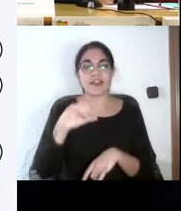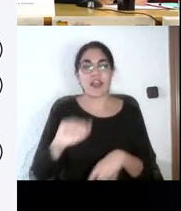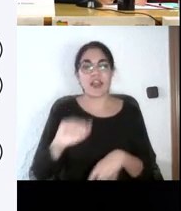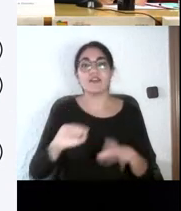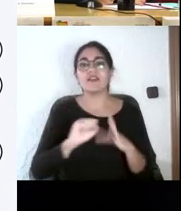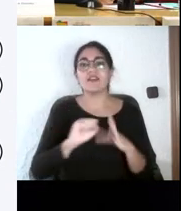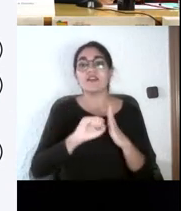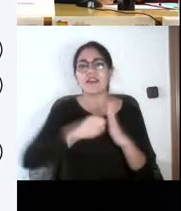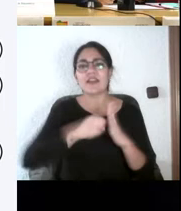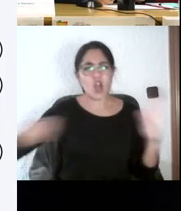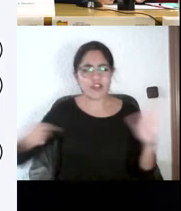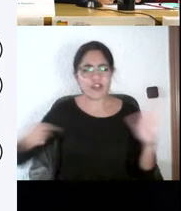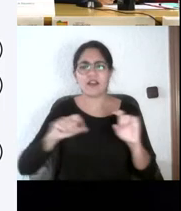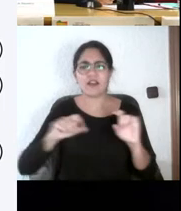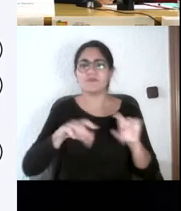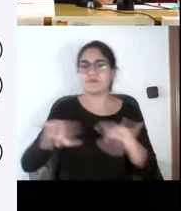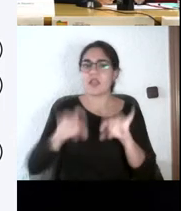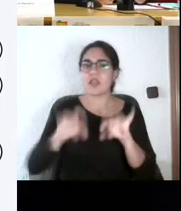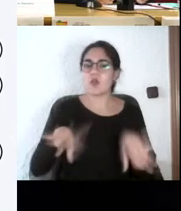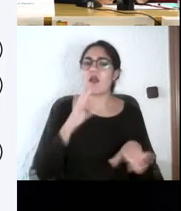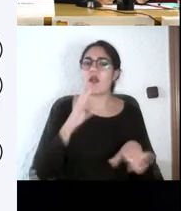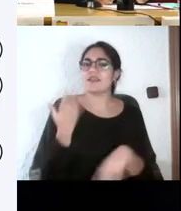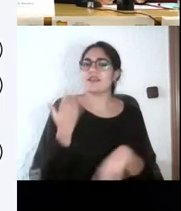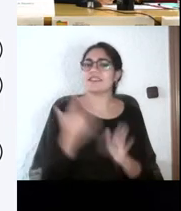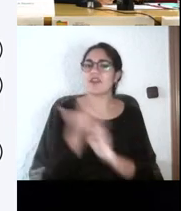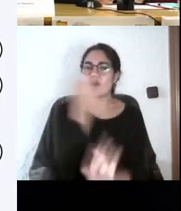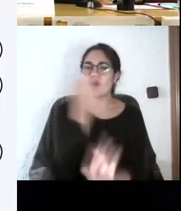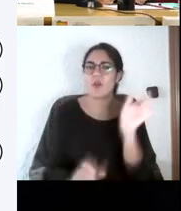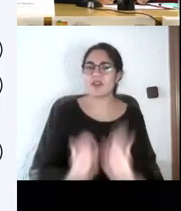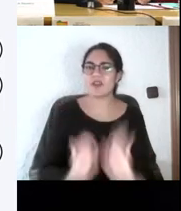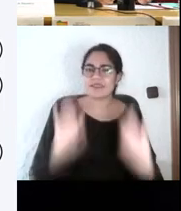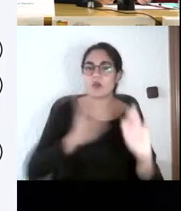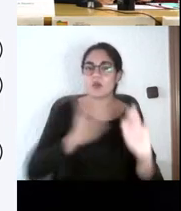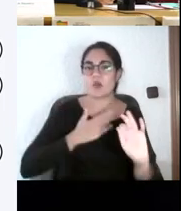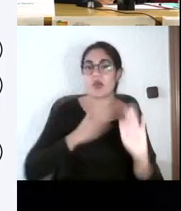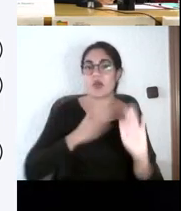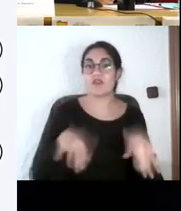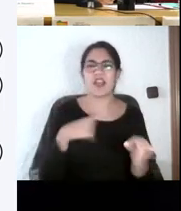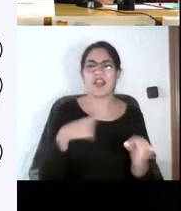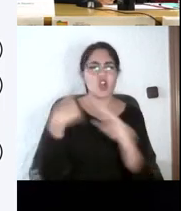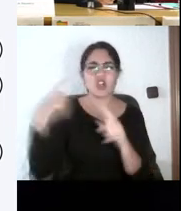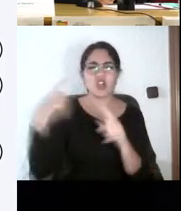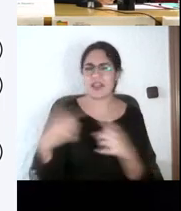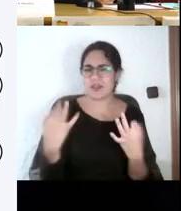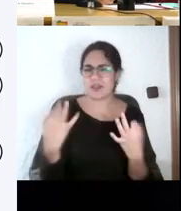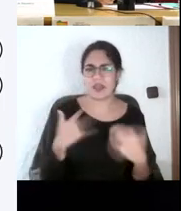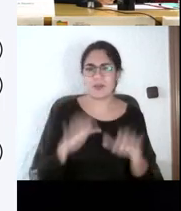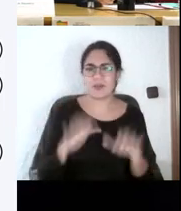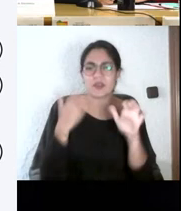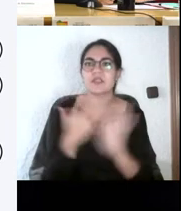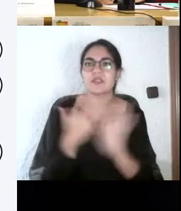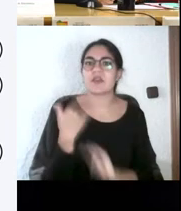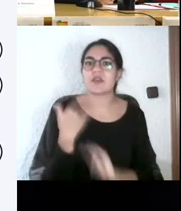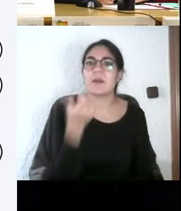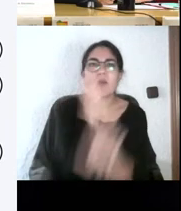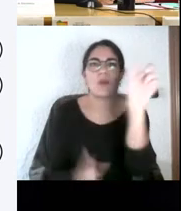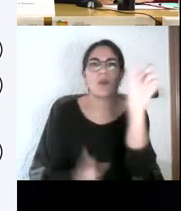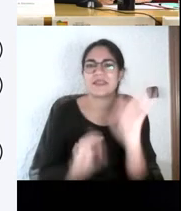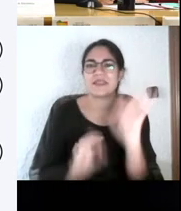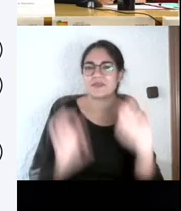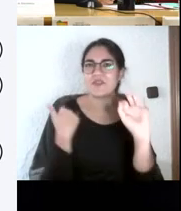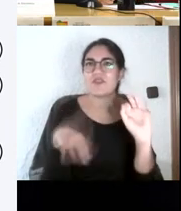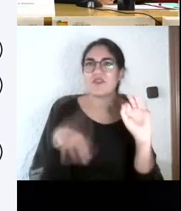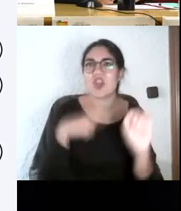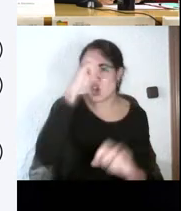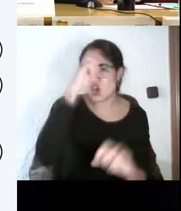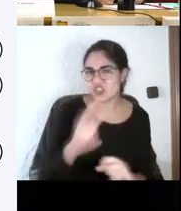diferente, propio, que hay que aprender qué significa, porque si no sabes qué significa una corneana, pues entonces apaga y vámonos. Y es lo que hay.